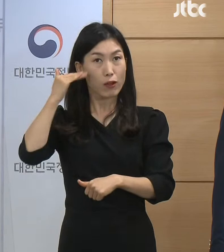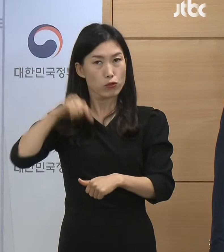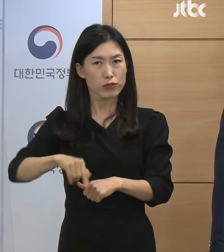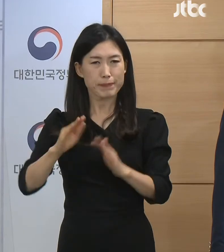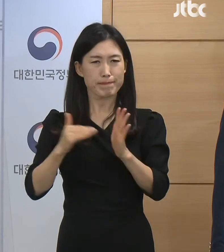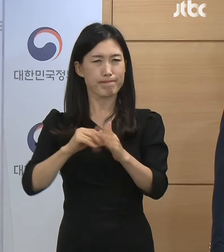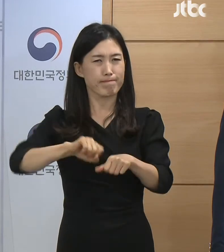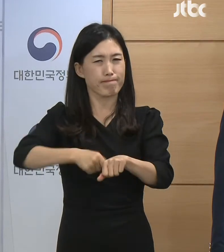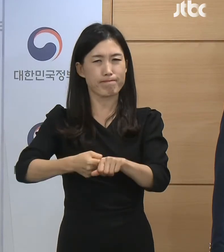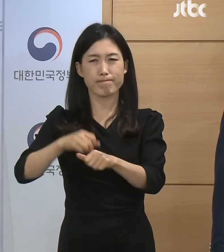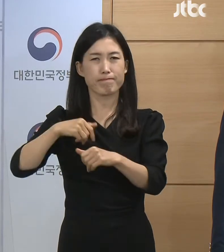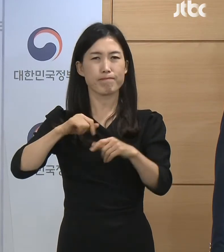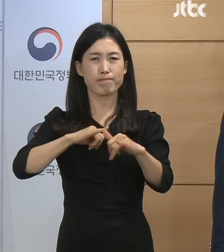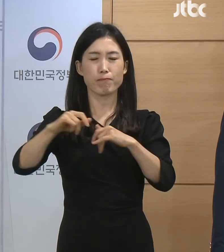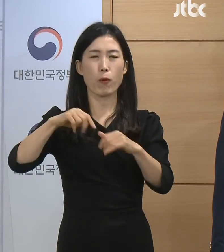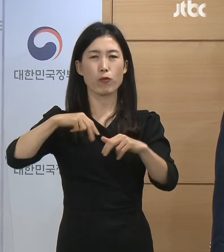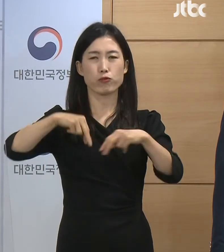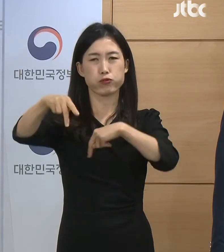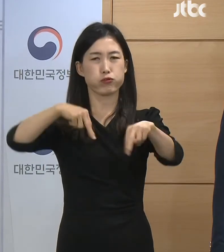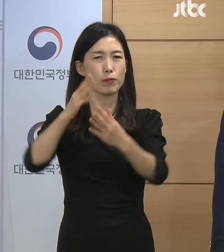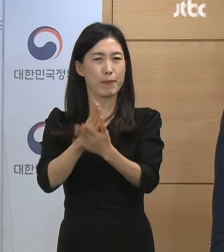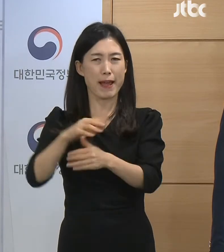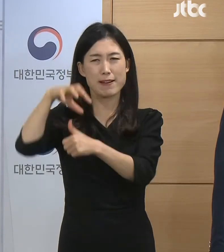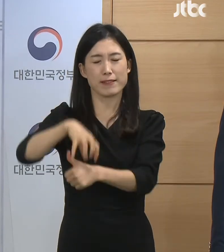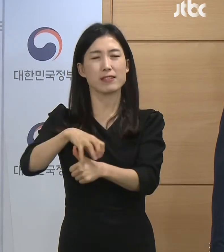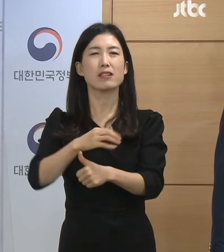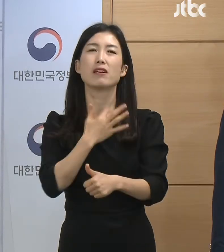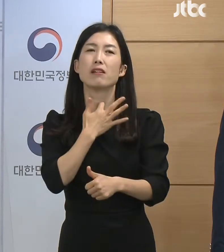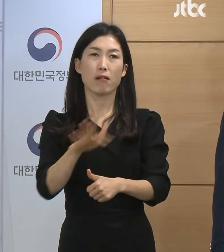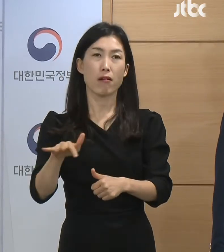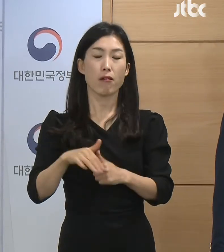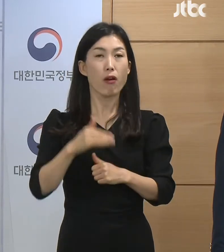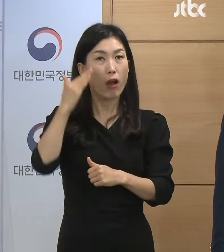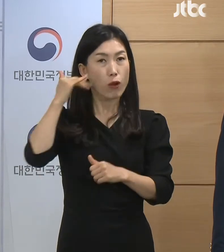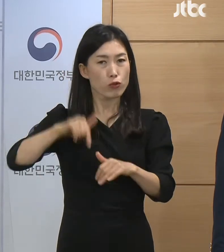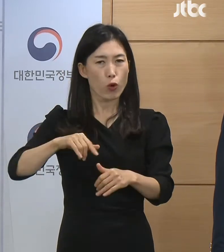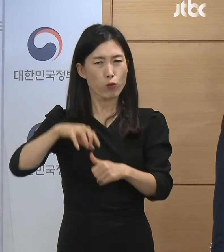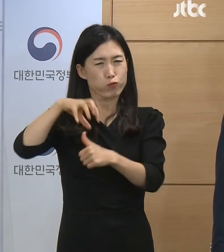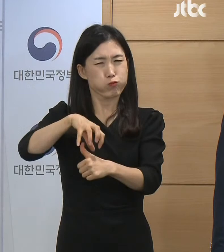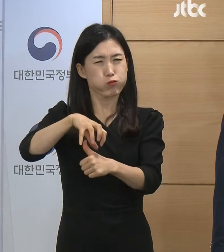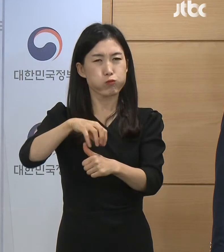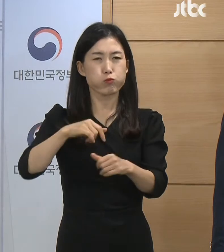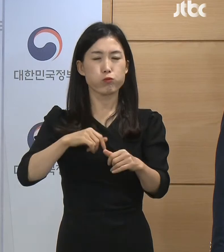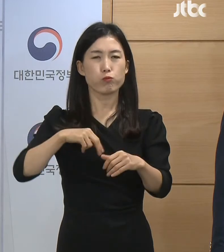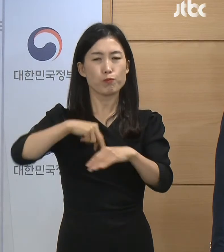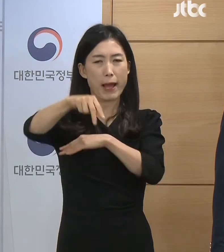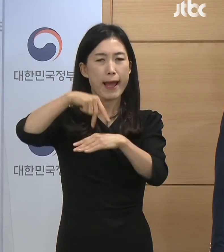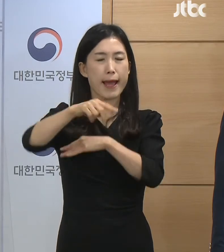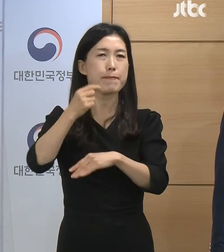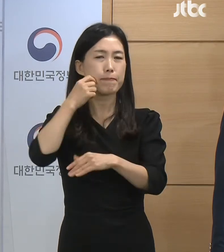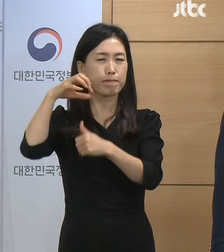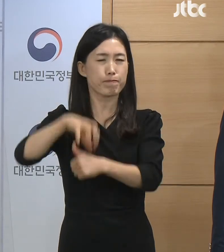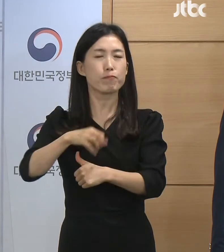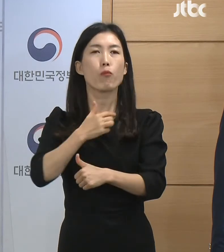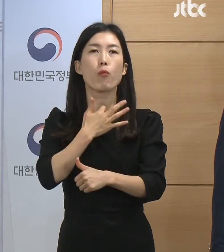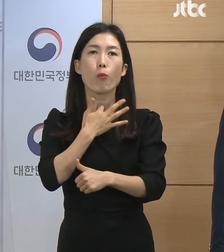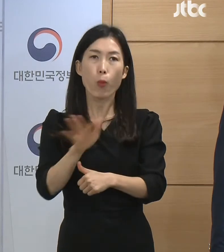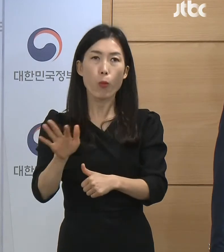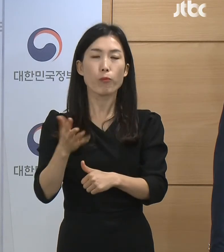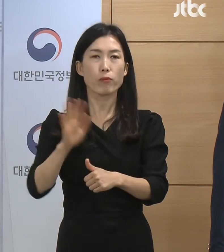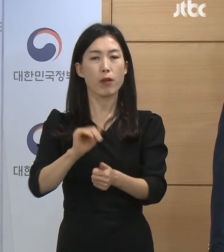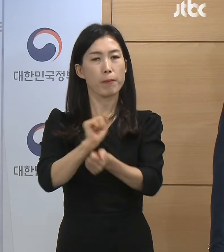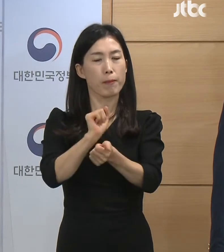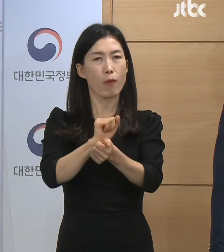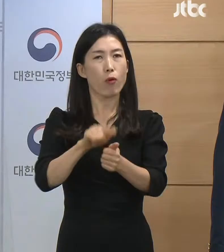번도 없었습니다. 이러한 강력한 조치 없이 코로나19 관리가 가능했던 요인 중 하나는